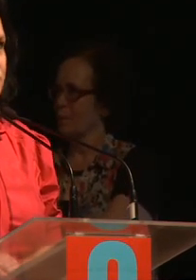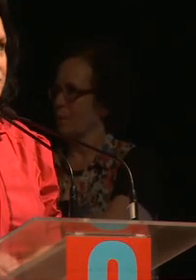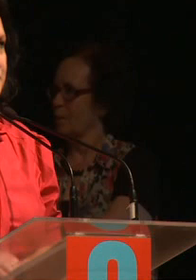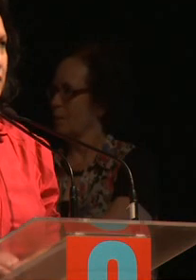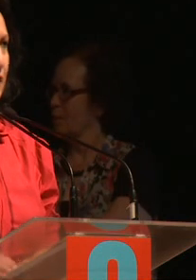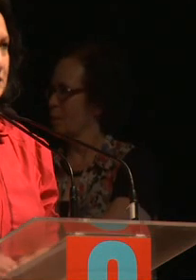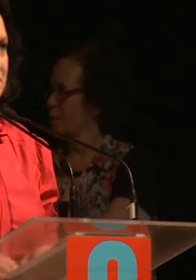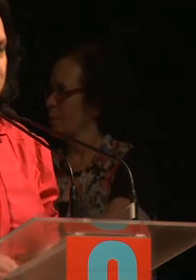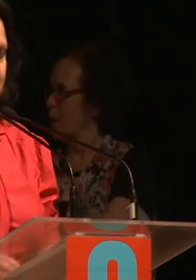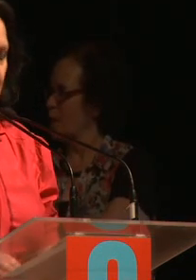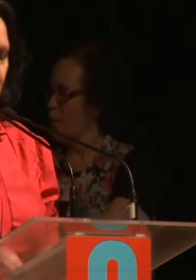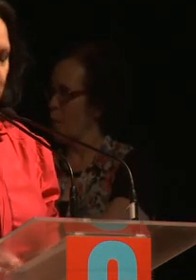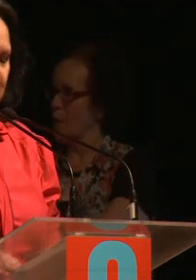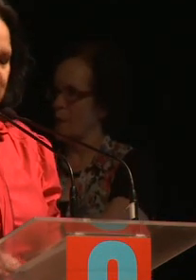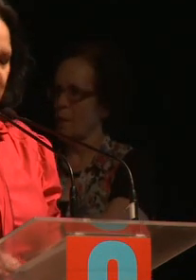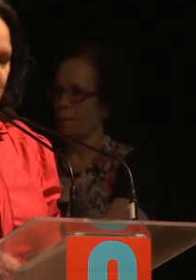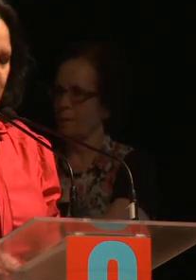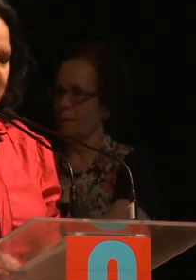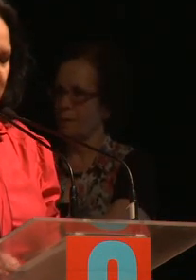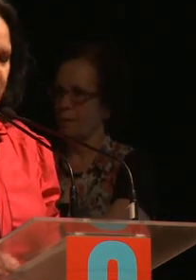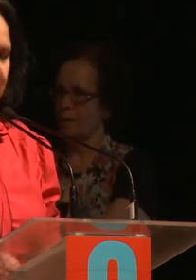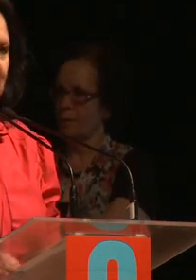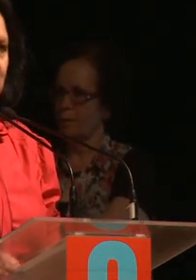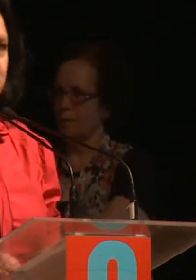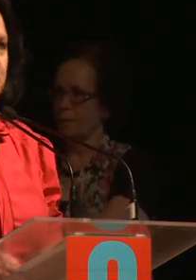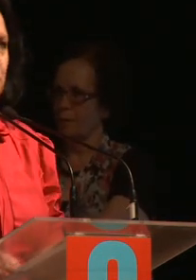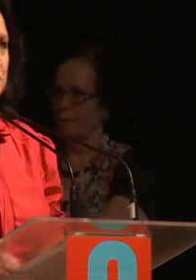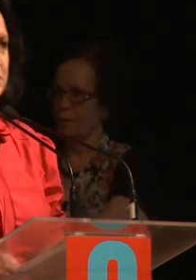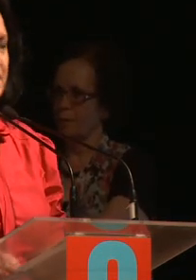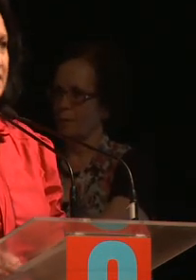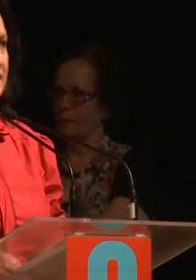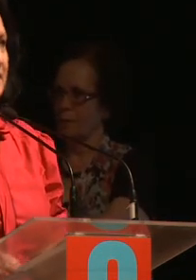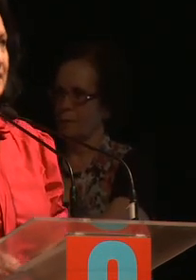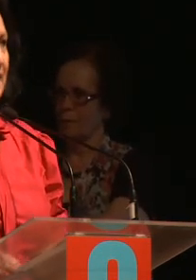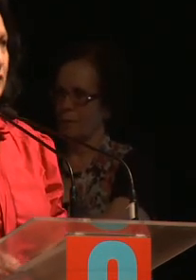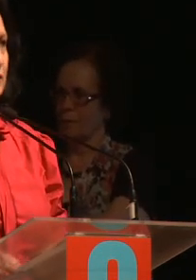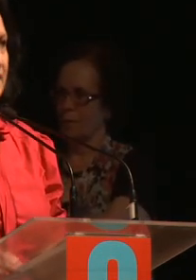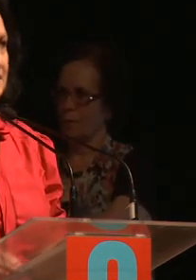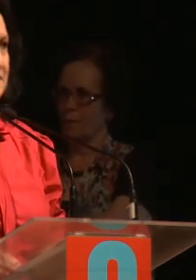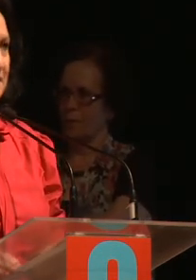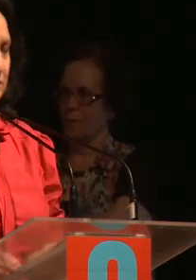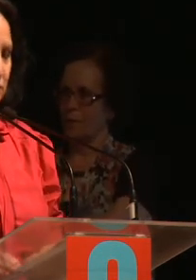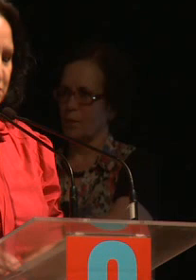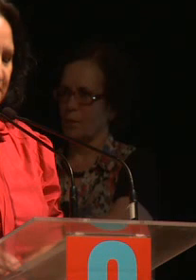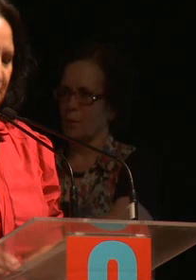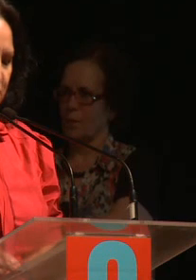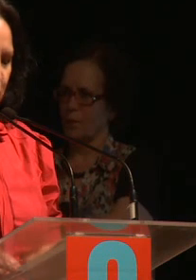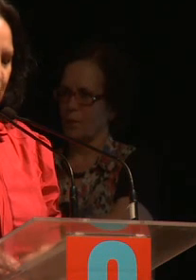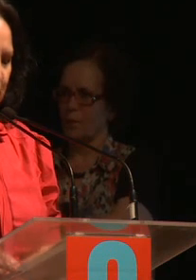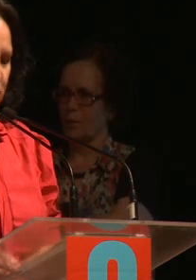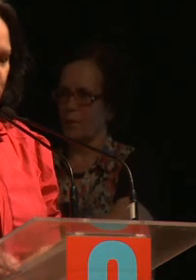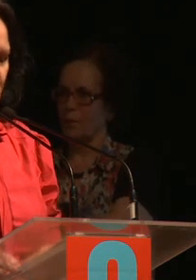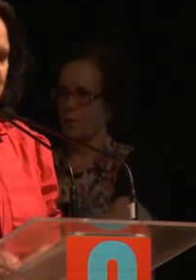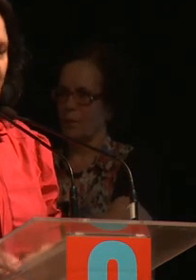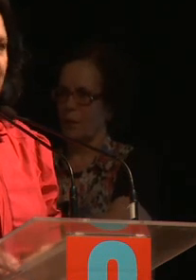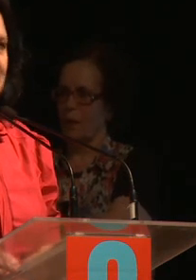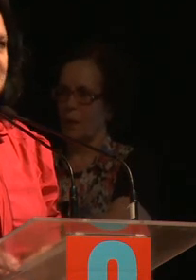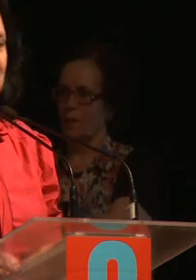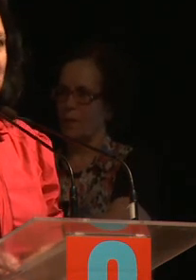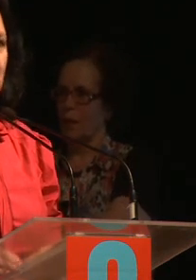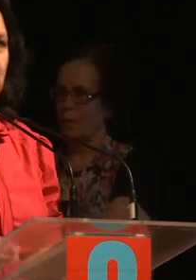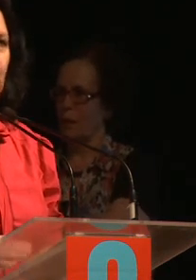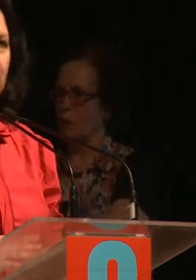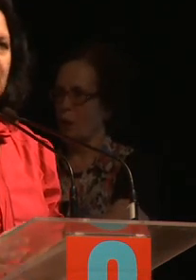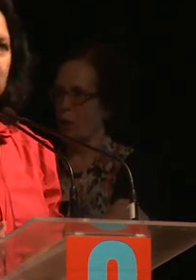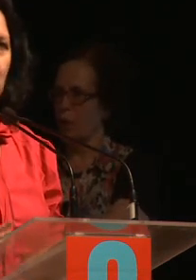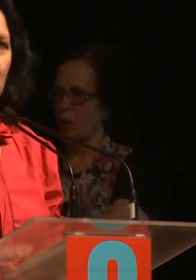dos psicólogos e psicólogas e do Conselho Federal de Psicologia na conquista dos direitos humanos do nosso país,